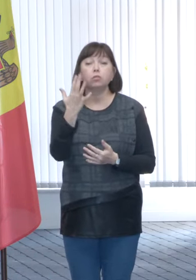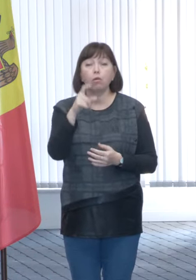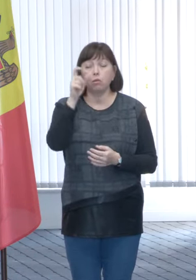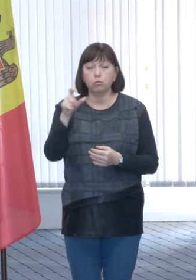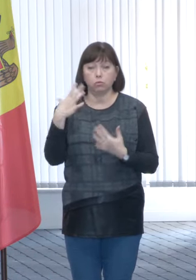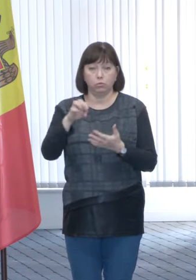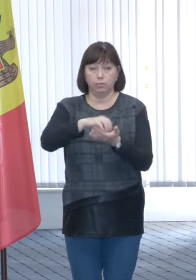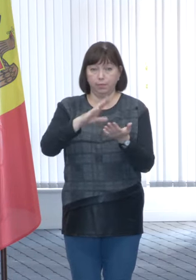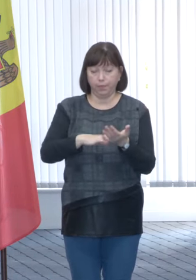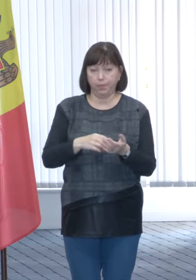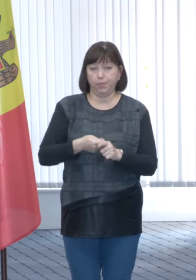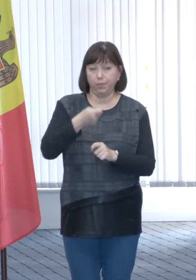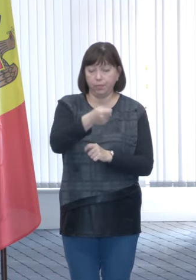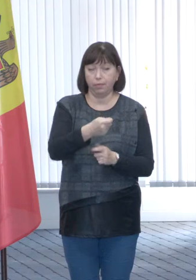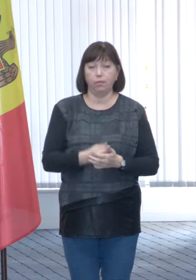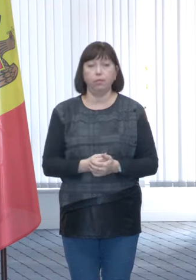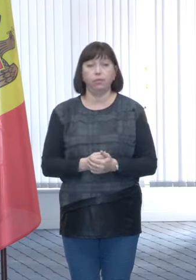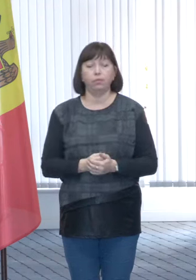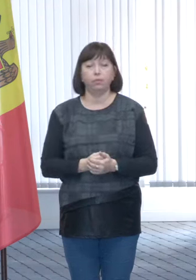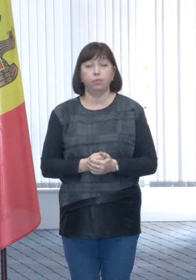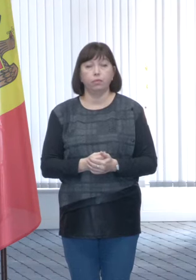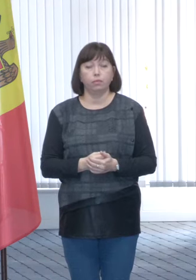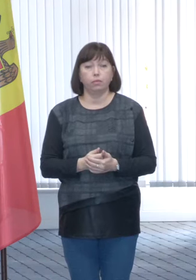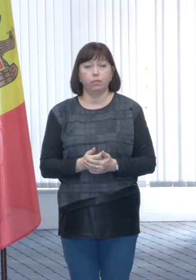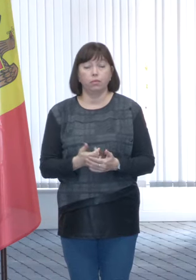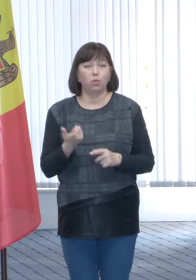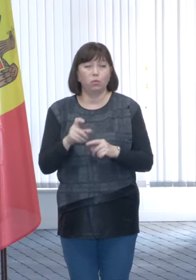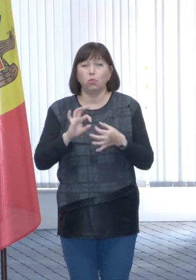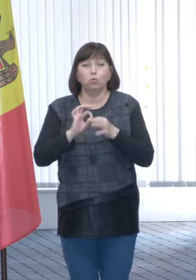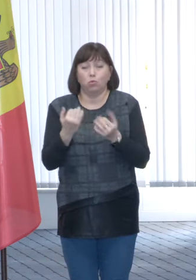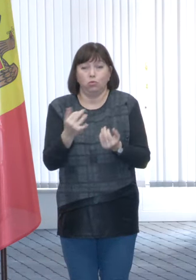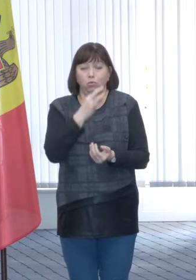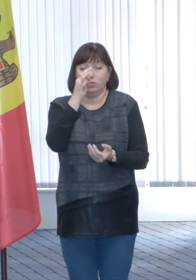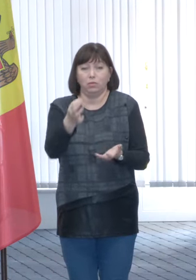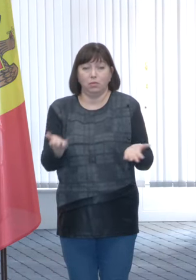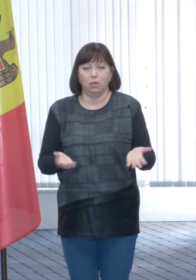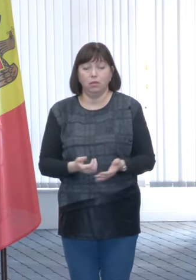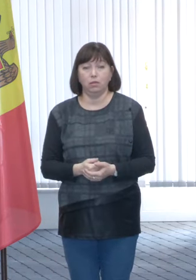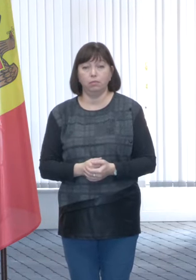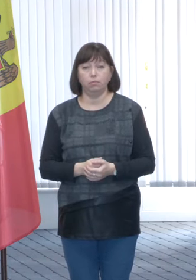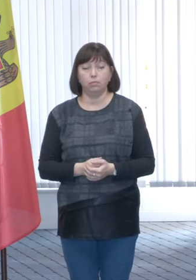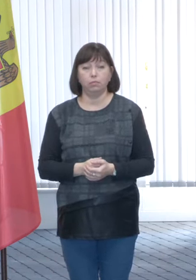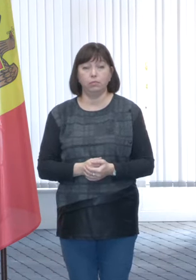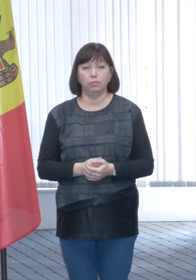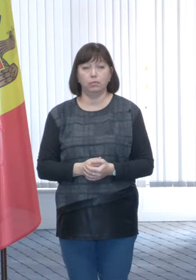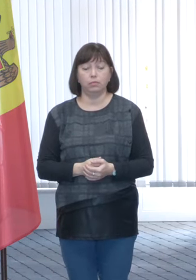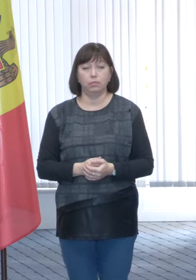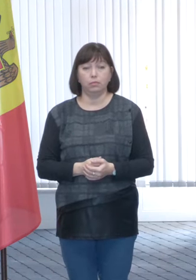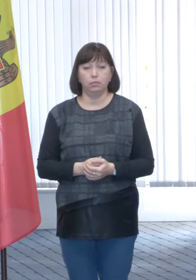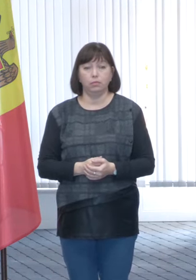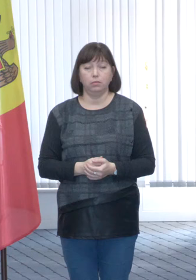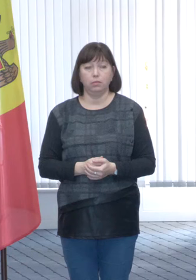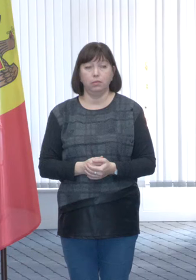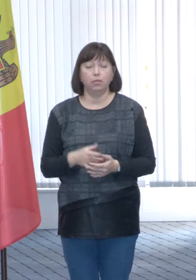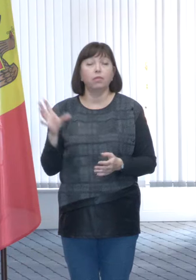câți cetățeni s-au înscris este complicat să facem anumite estimări